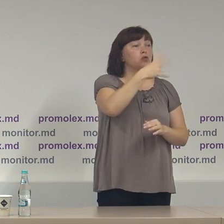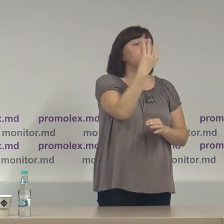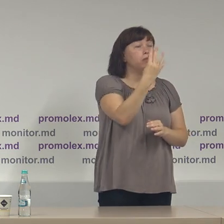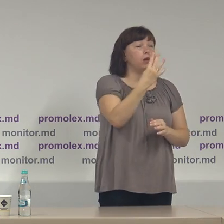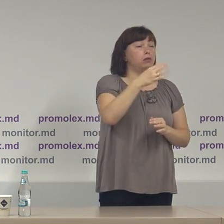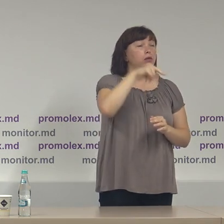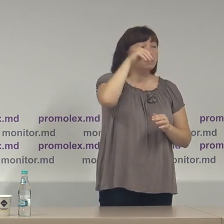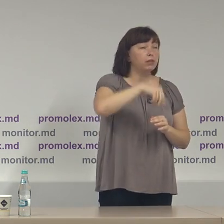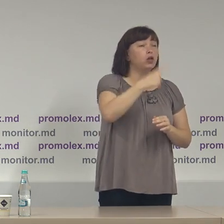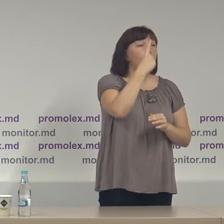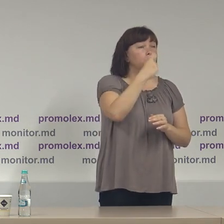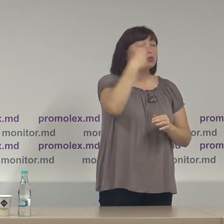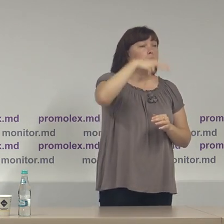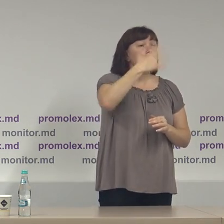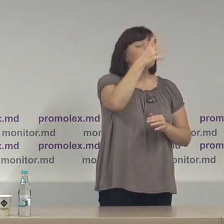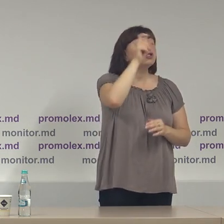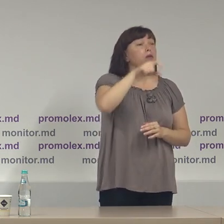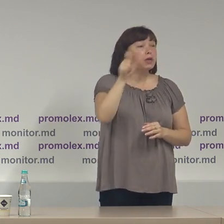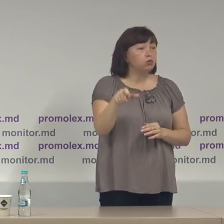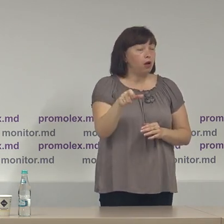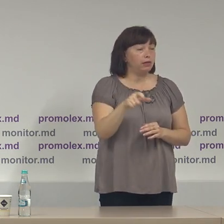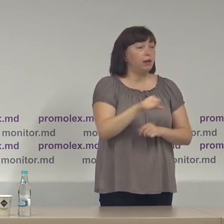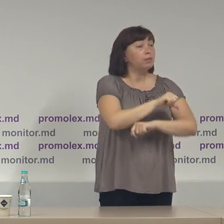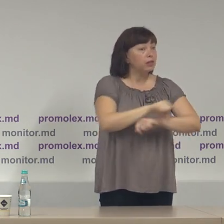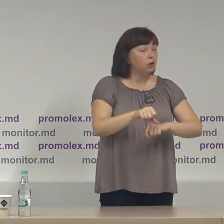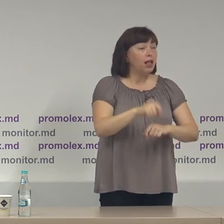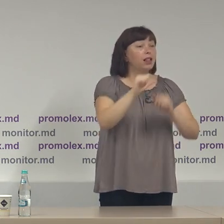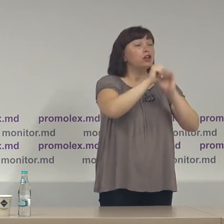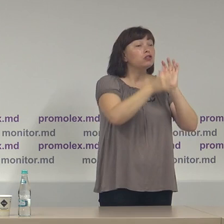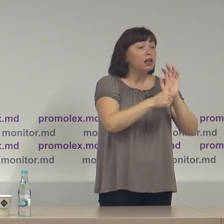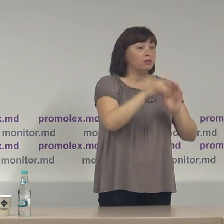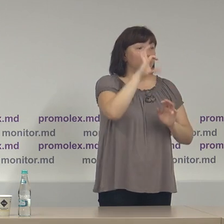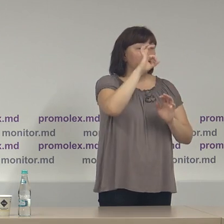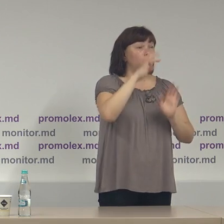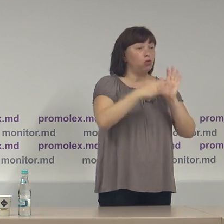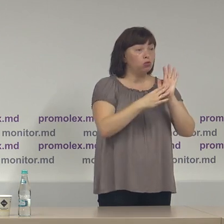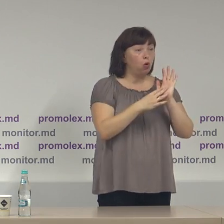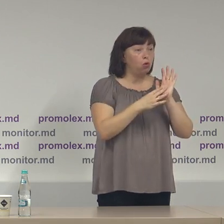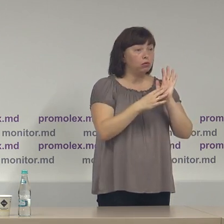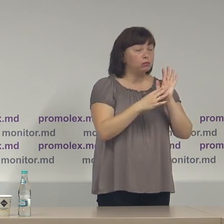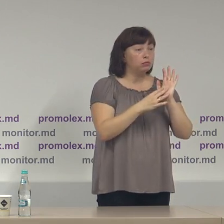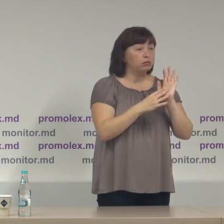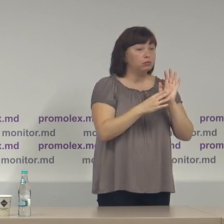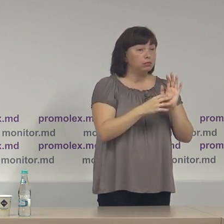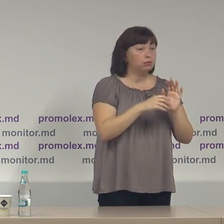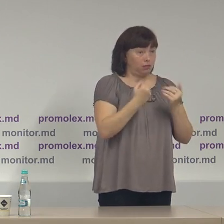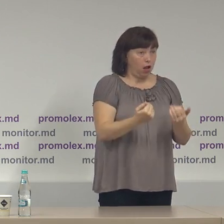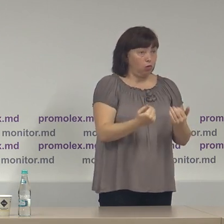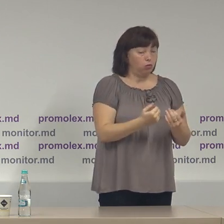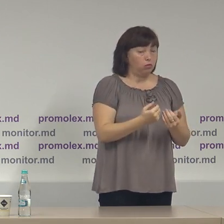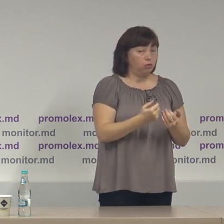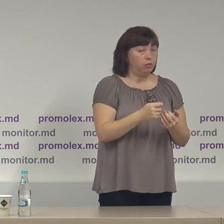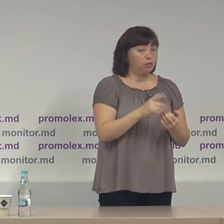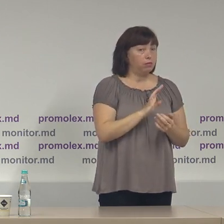.125 de persoane. La 16.09 atunci cer